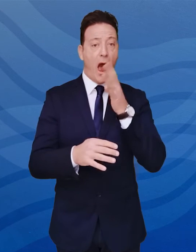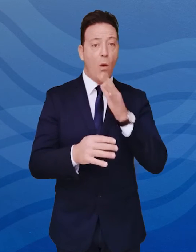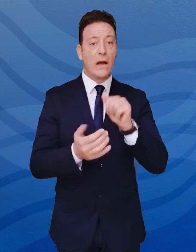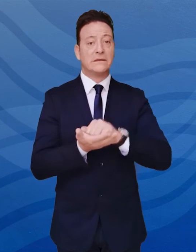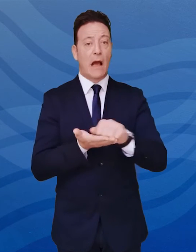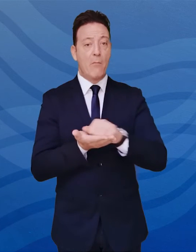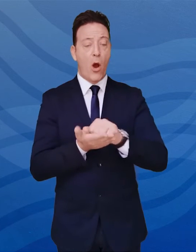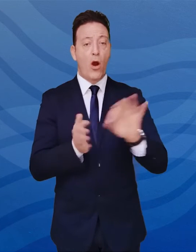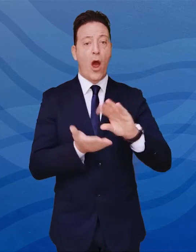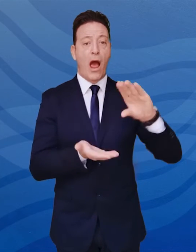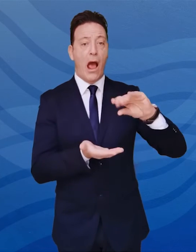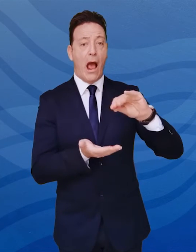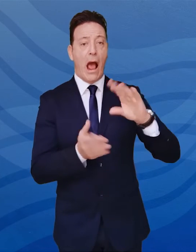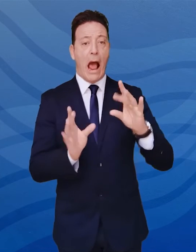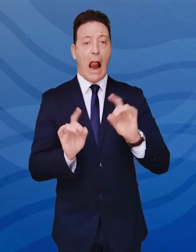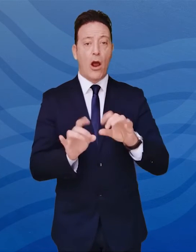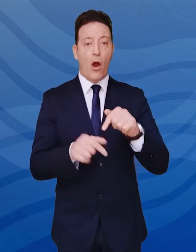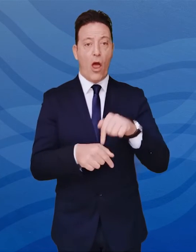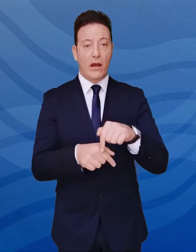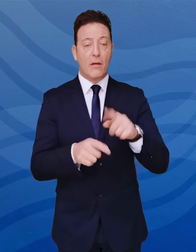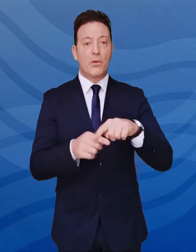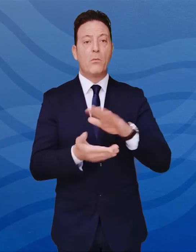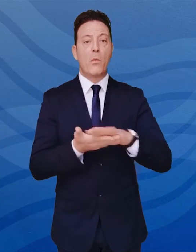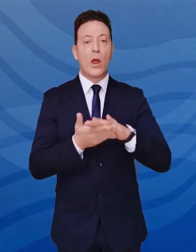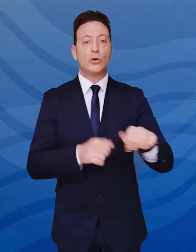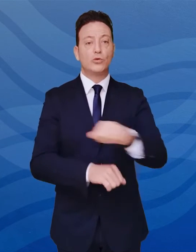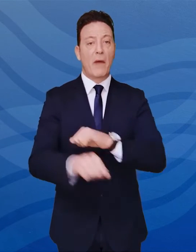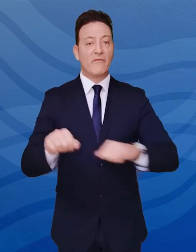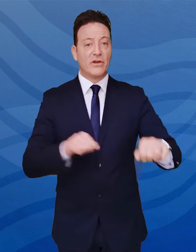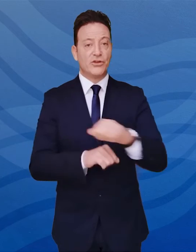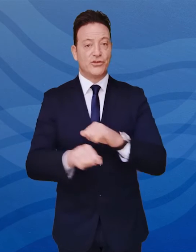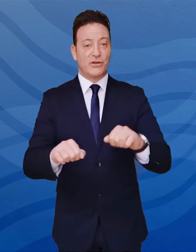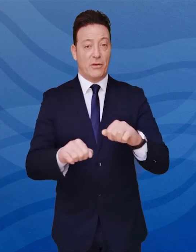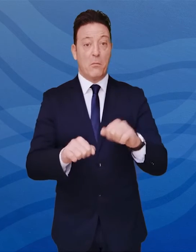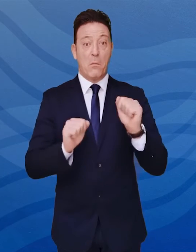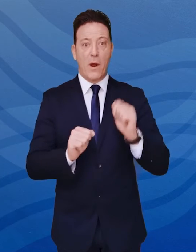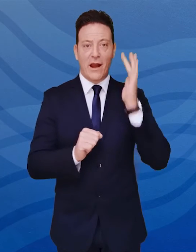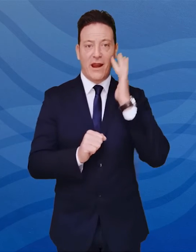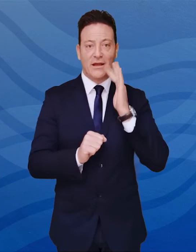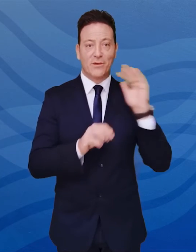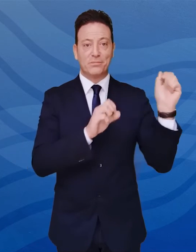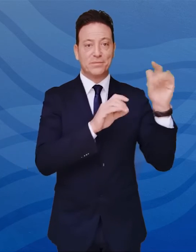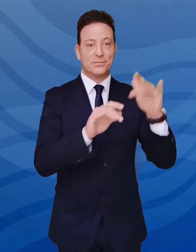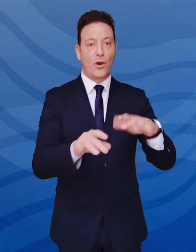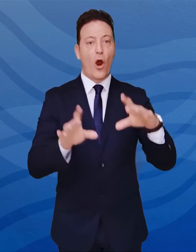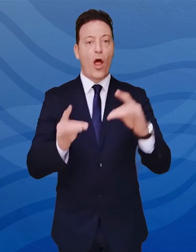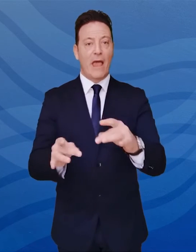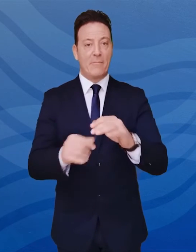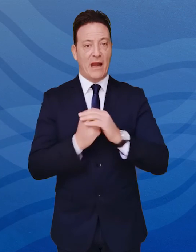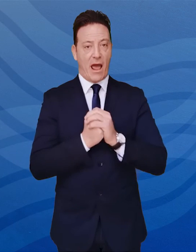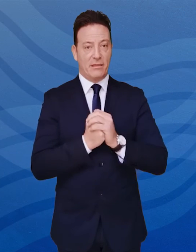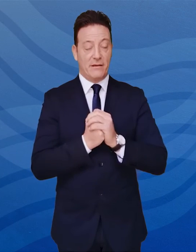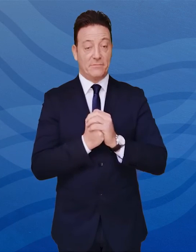prodotto a base alcolica, pulire frequentemente le superfici che potrebbero essersi contaminate,